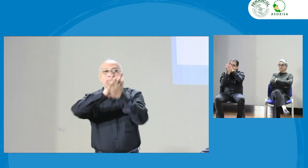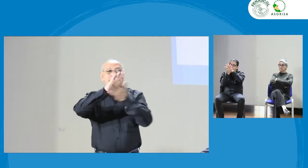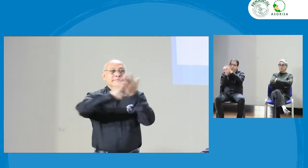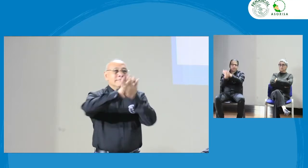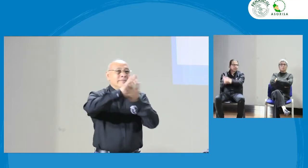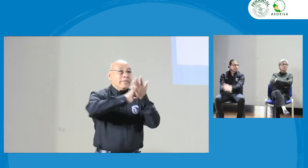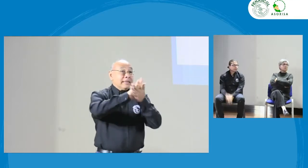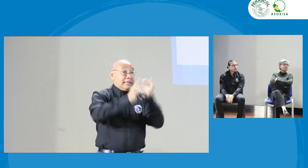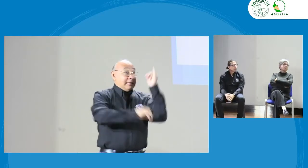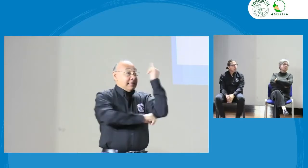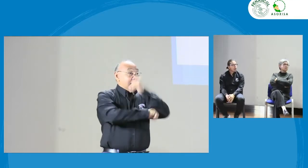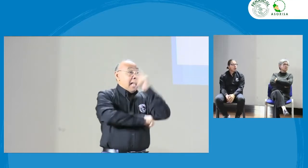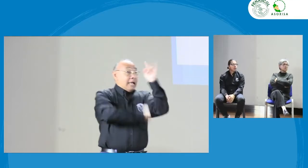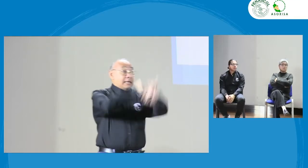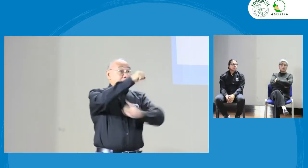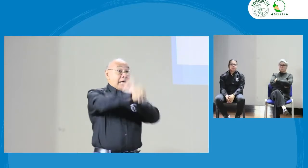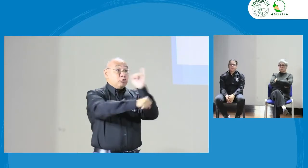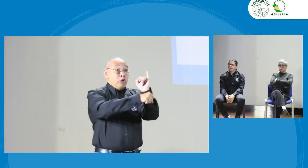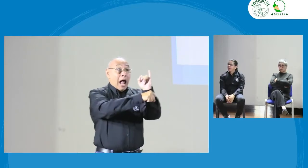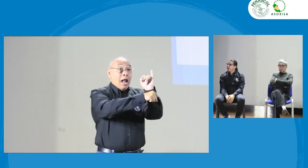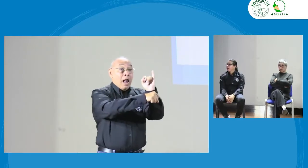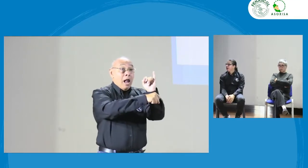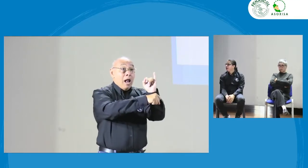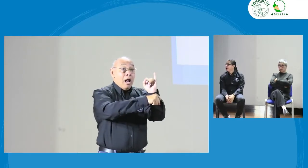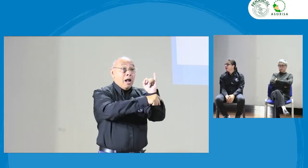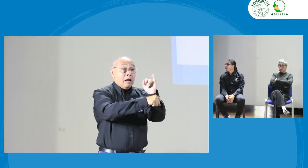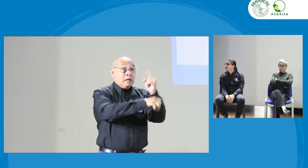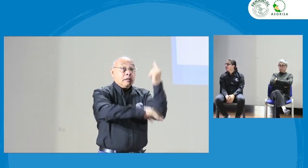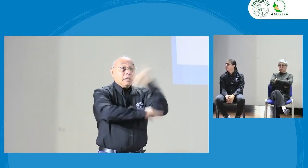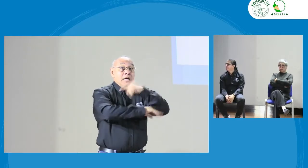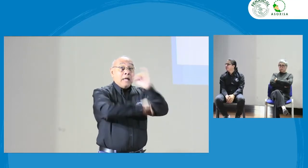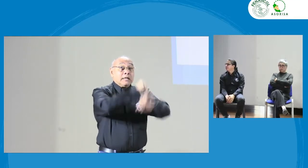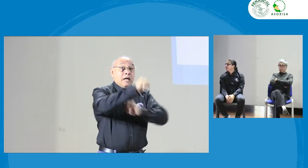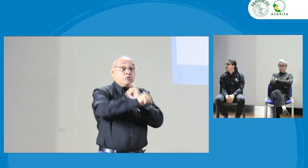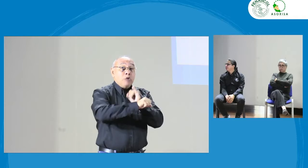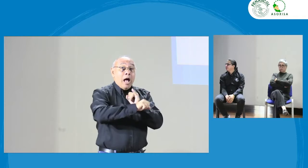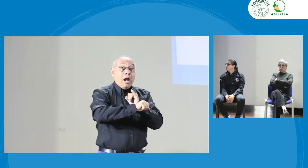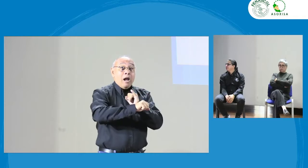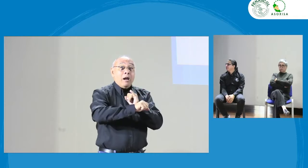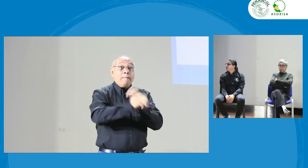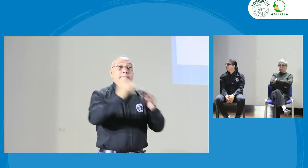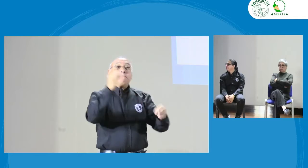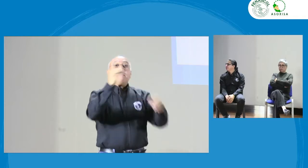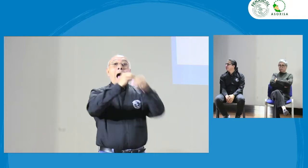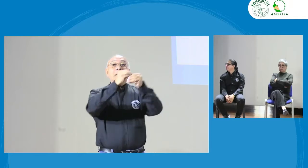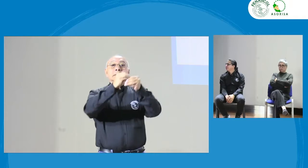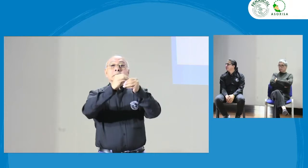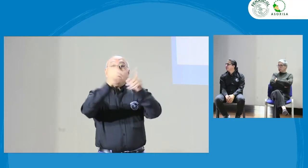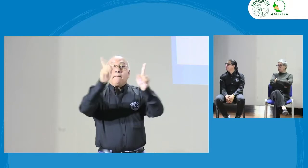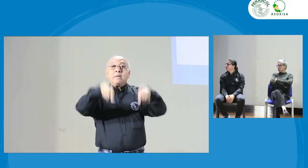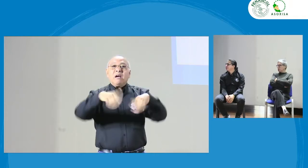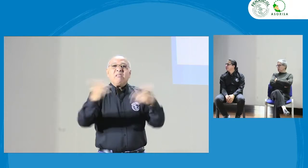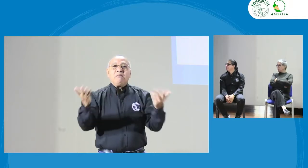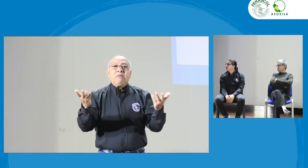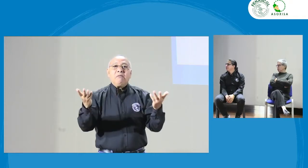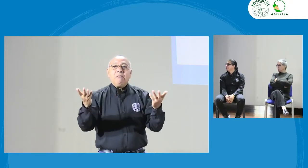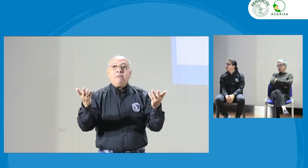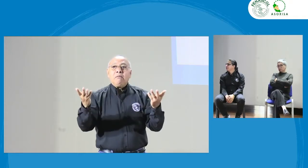el reconocimiento tanto internacional, y también es el día